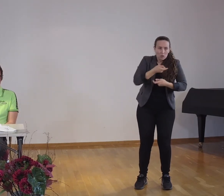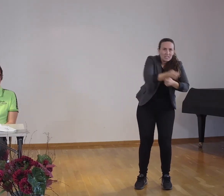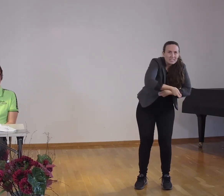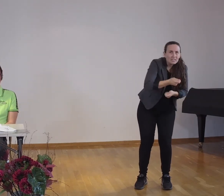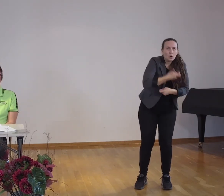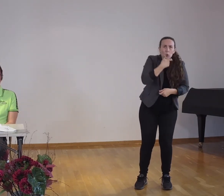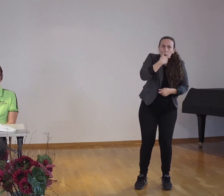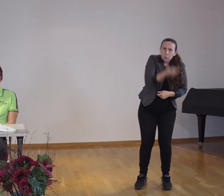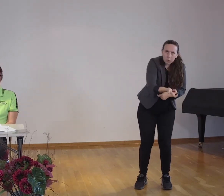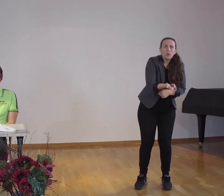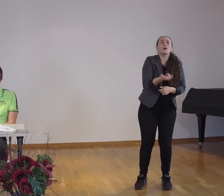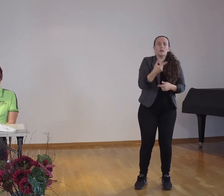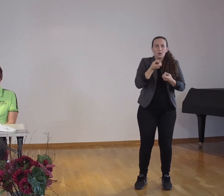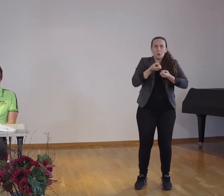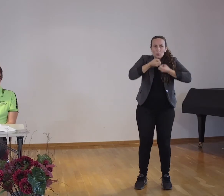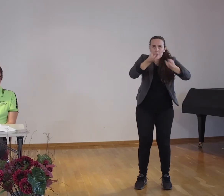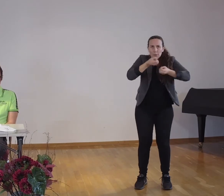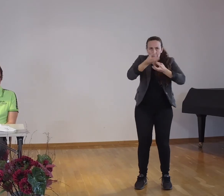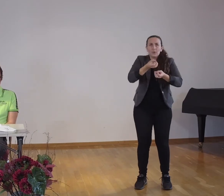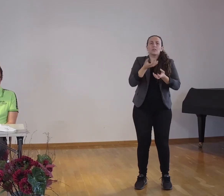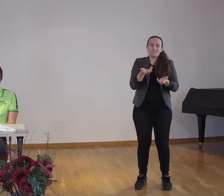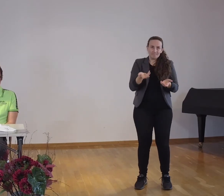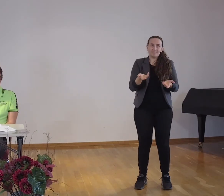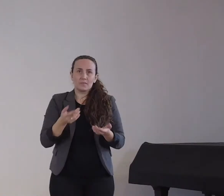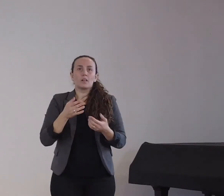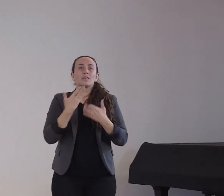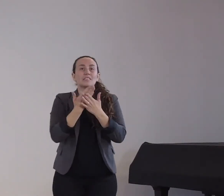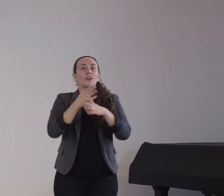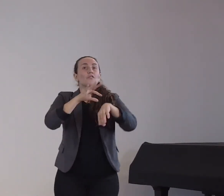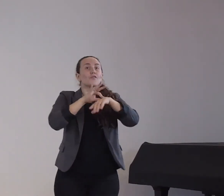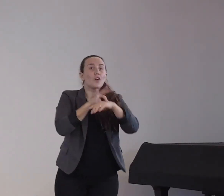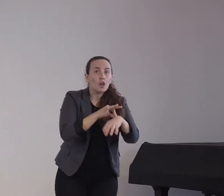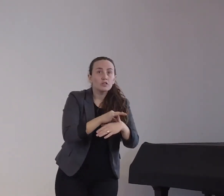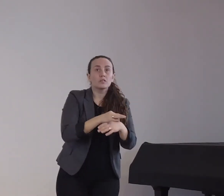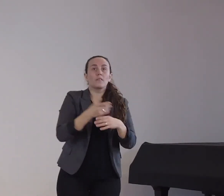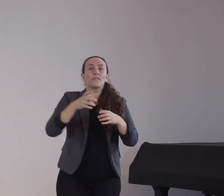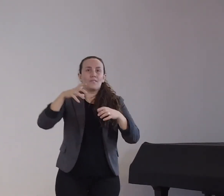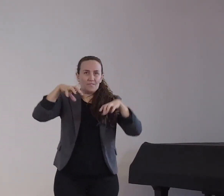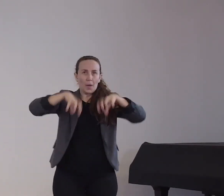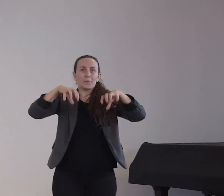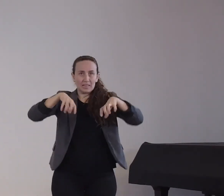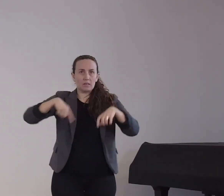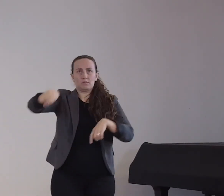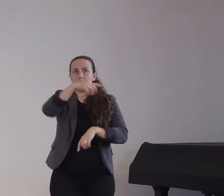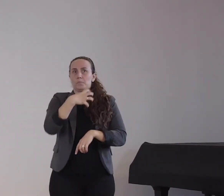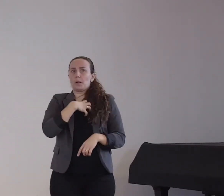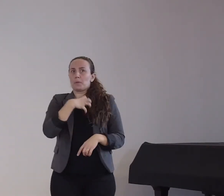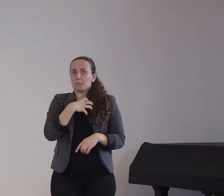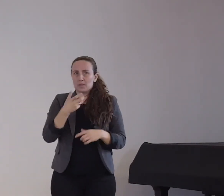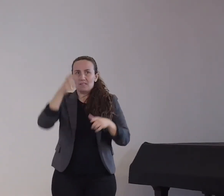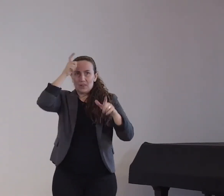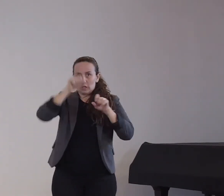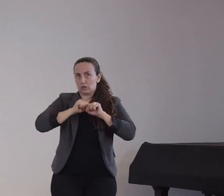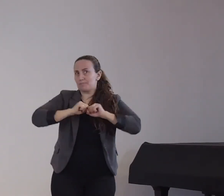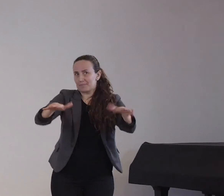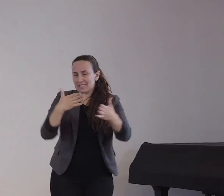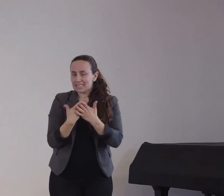fleischverarbeitenden Industrie zuletzt gekommen ist. Wichtig ist, die Übertragung kann sowohl durch